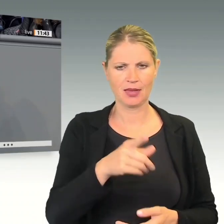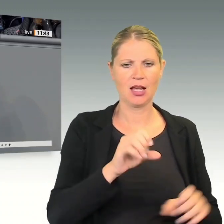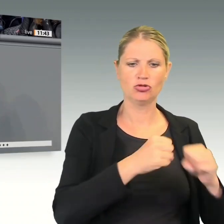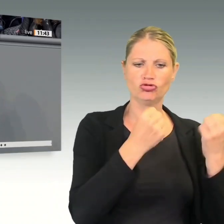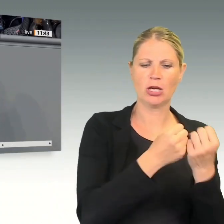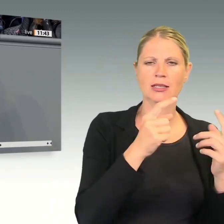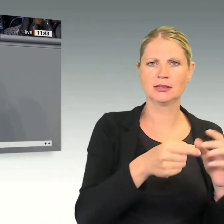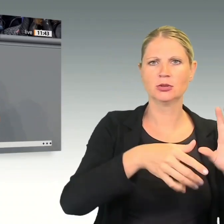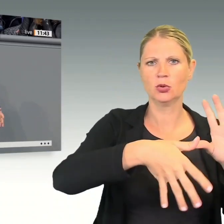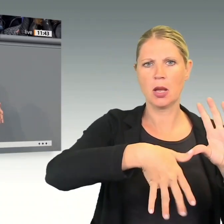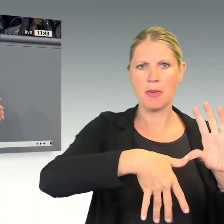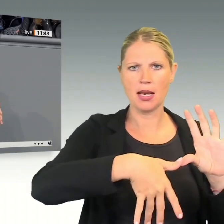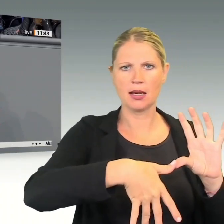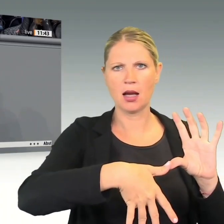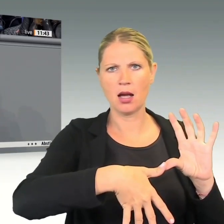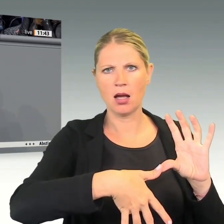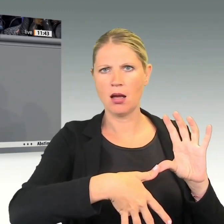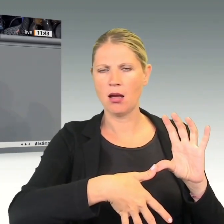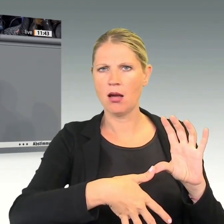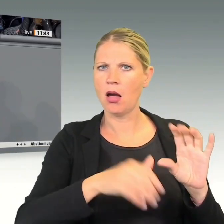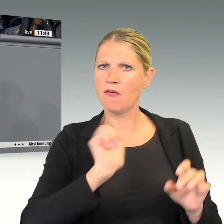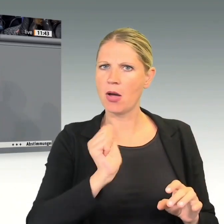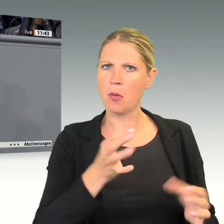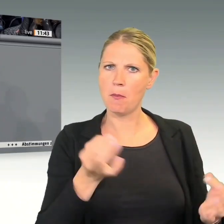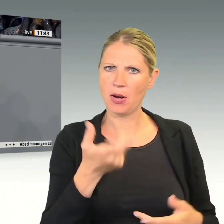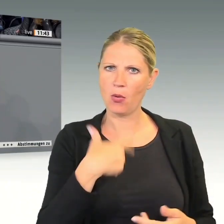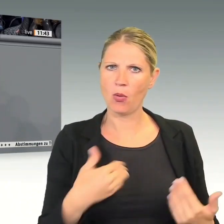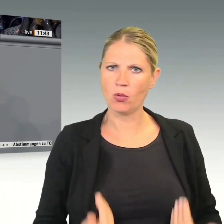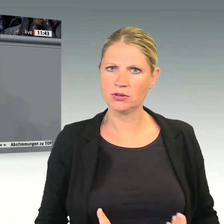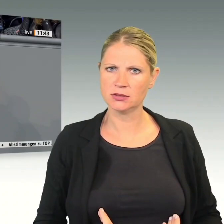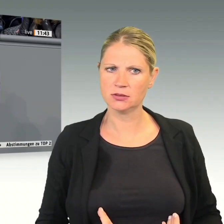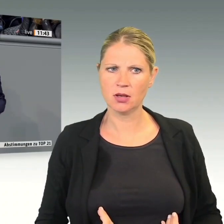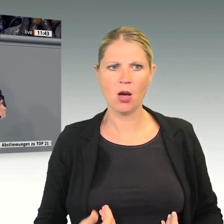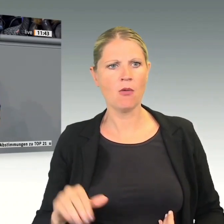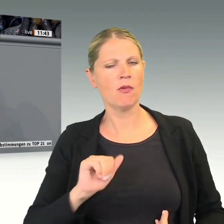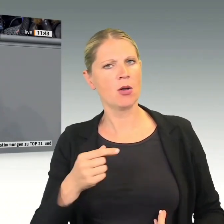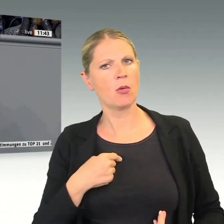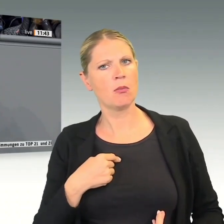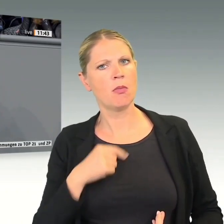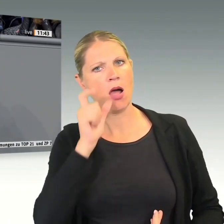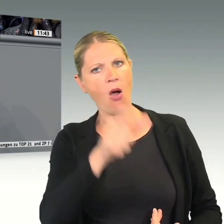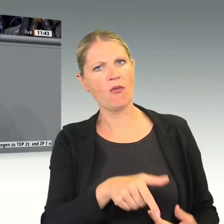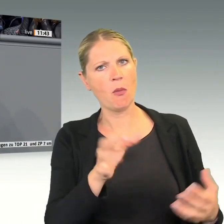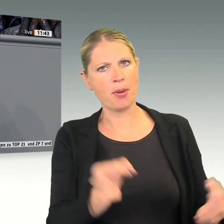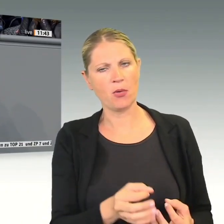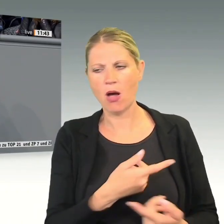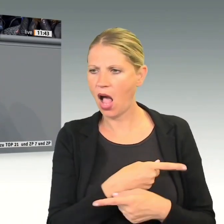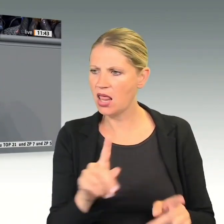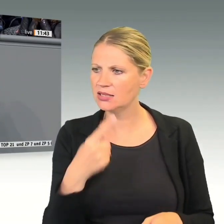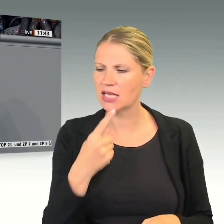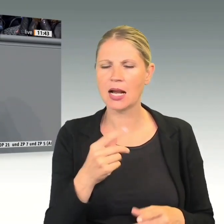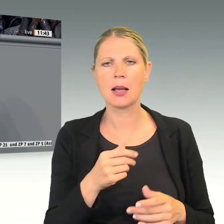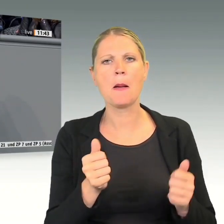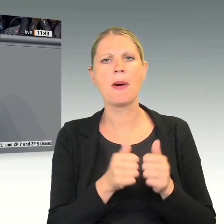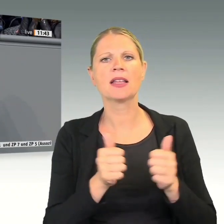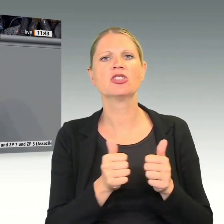Südamerikas eigentlich uns? Und wofür brauchen wir sie? Denn alle reden hier von Partnerschaft auf Augenhöhe,